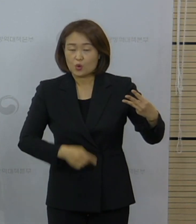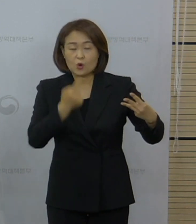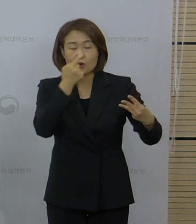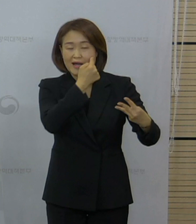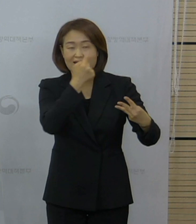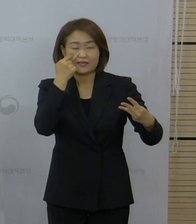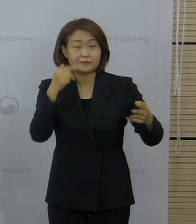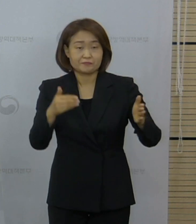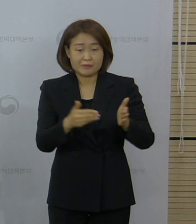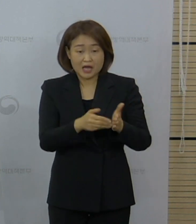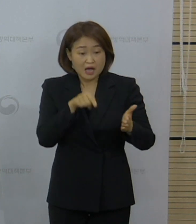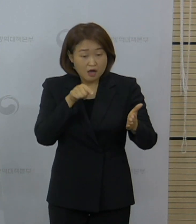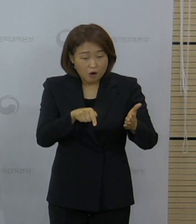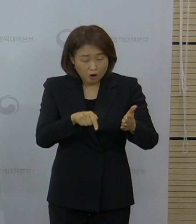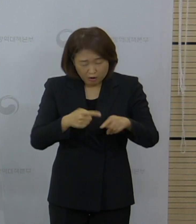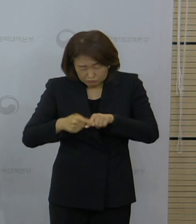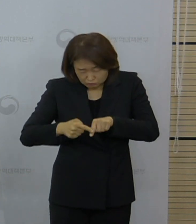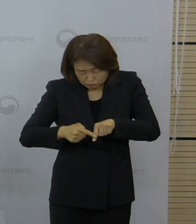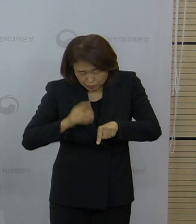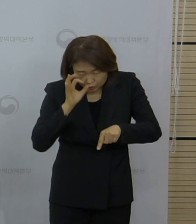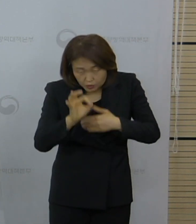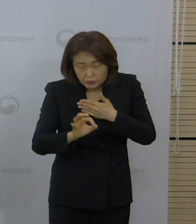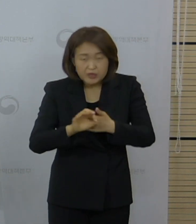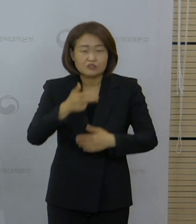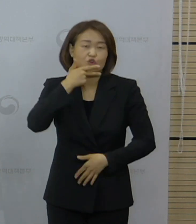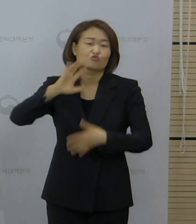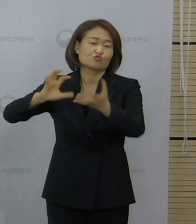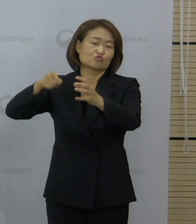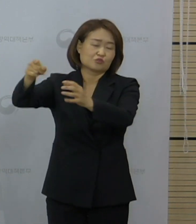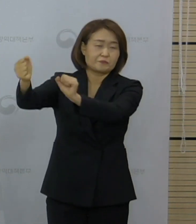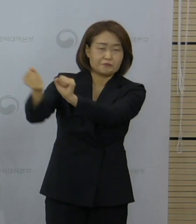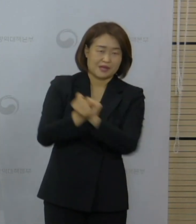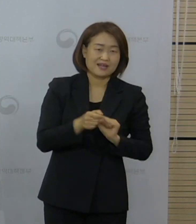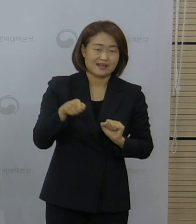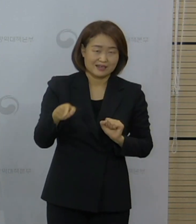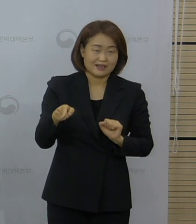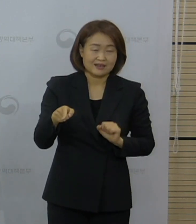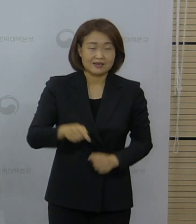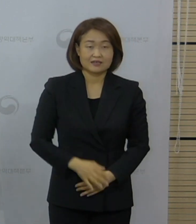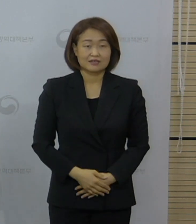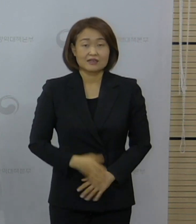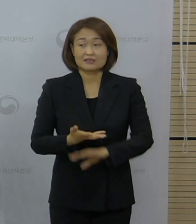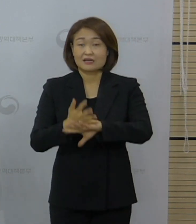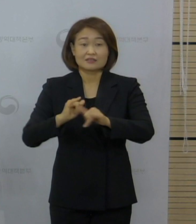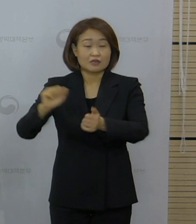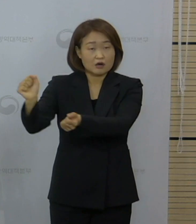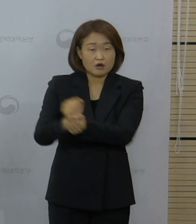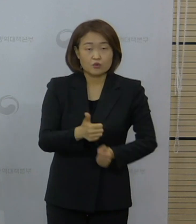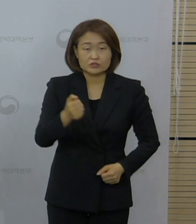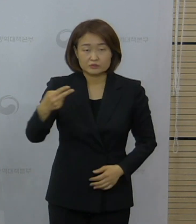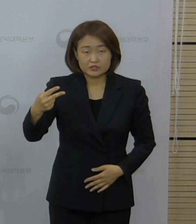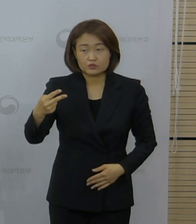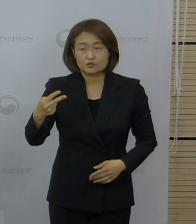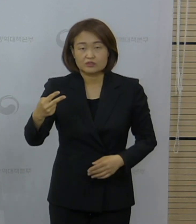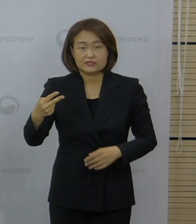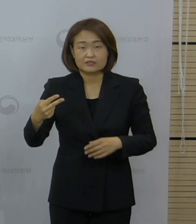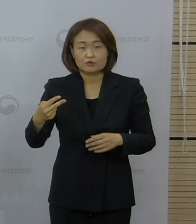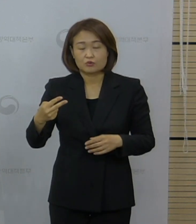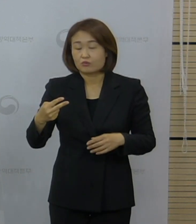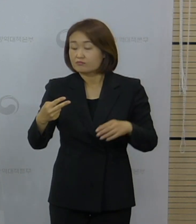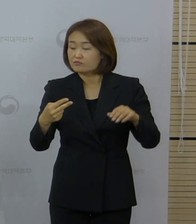확인됐고 모두 영국 변이 바이러스였습니다. 해외 유의권에 있어서는 52건하고 29케이스